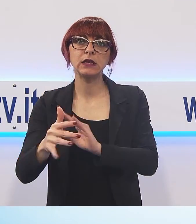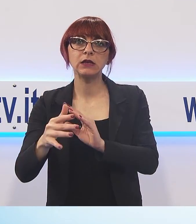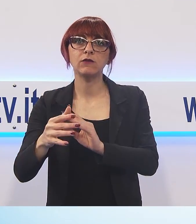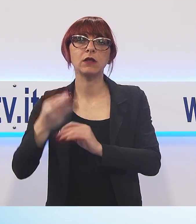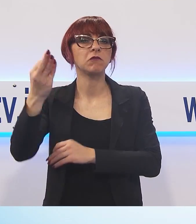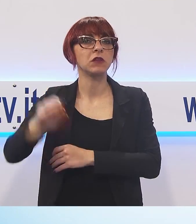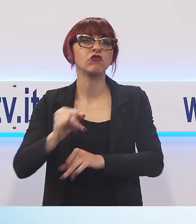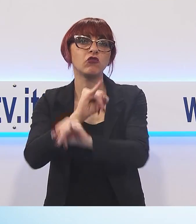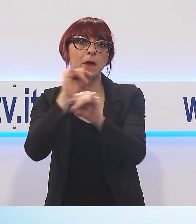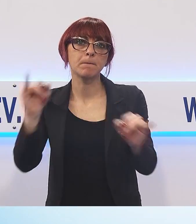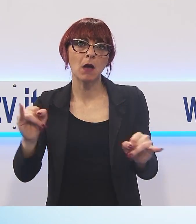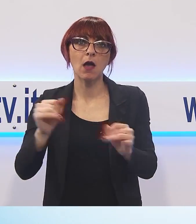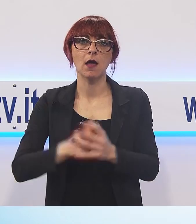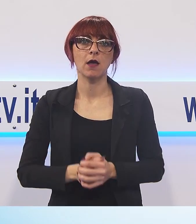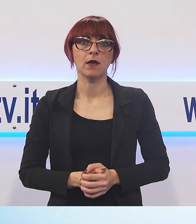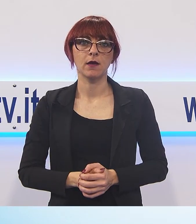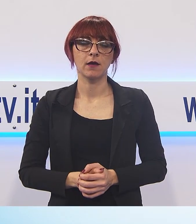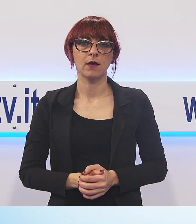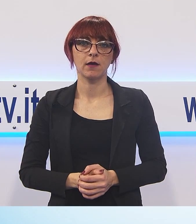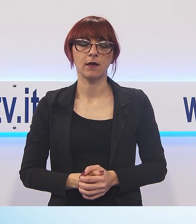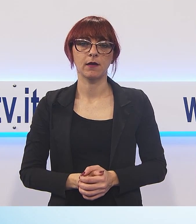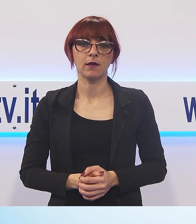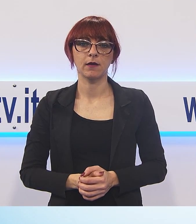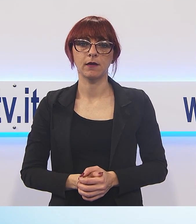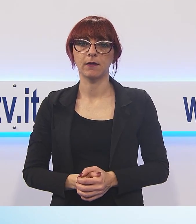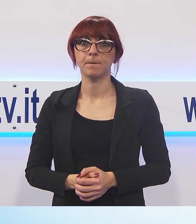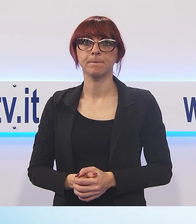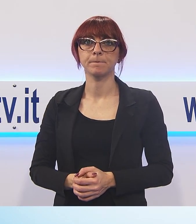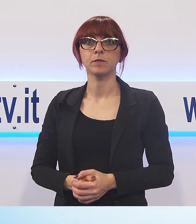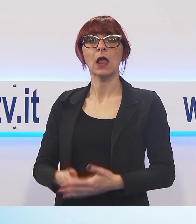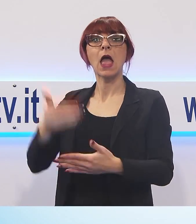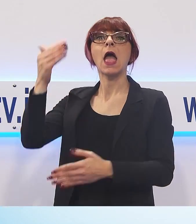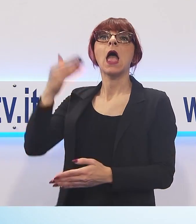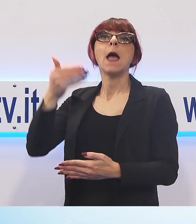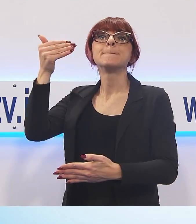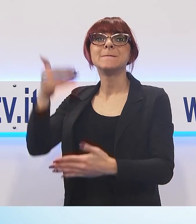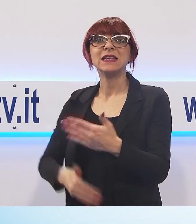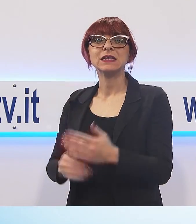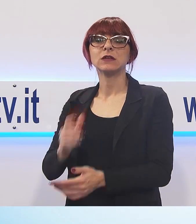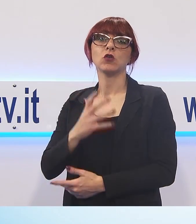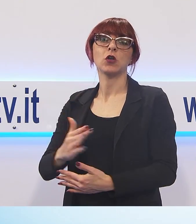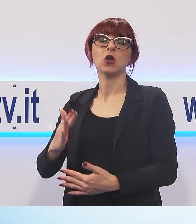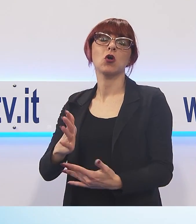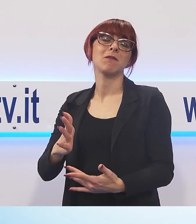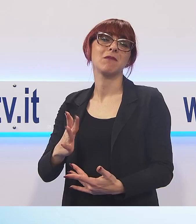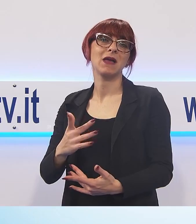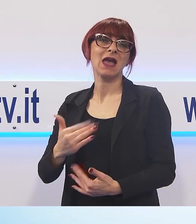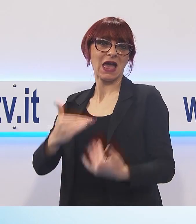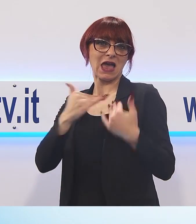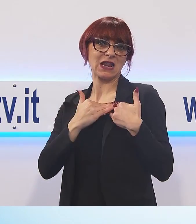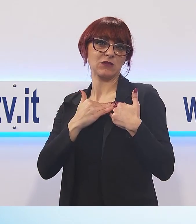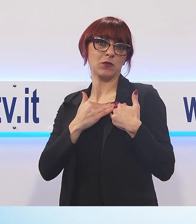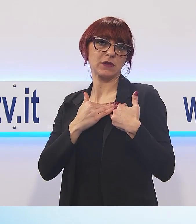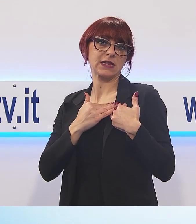pena. Non è vero che la prescrizione è la causa dell'impunità. Le cause sono altre, è l